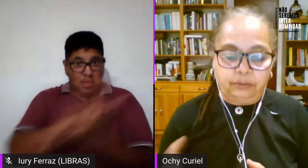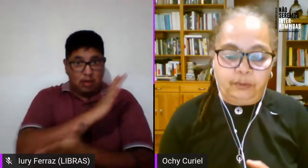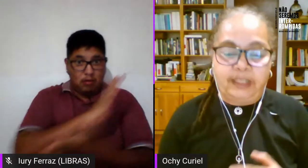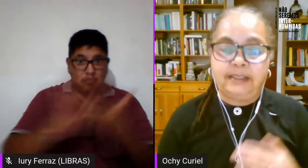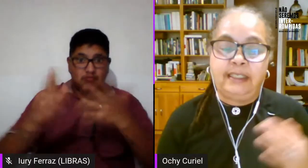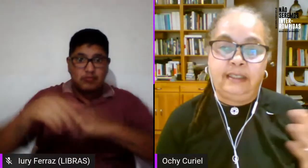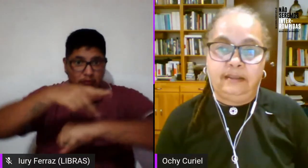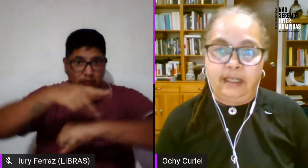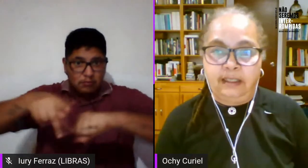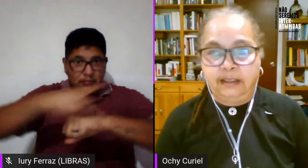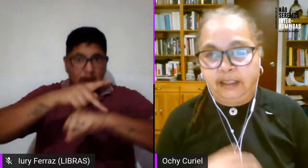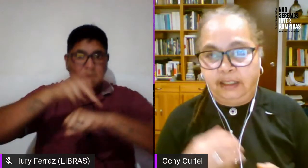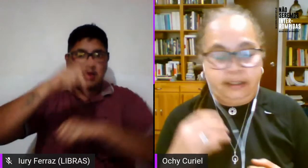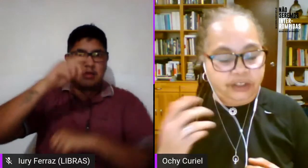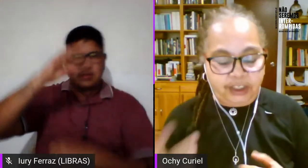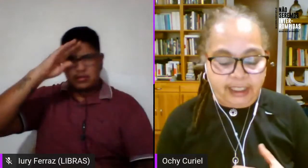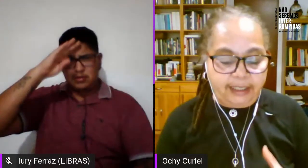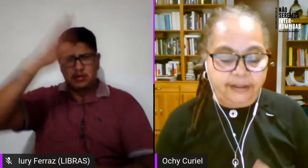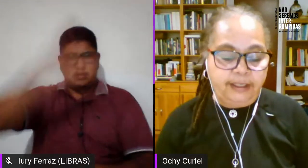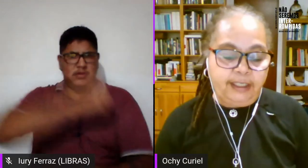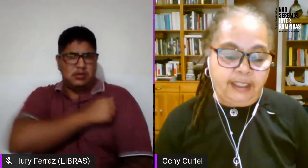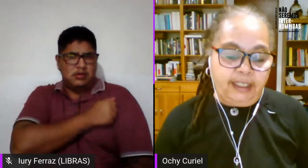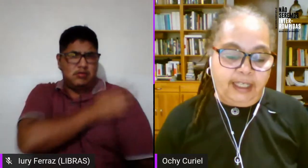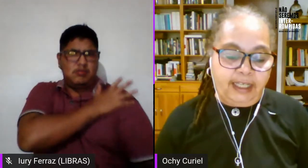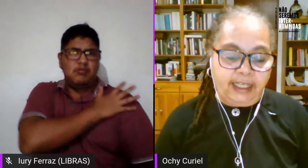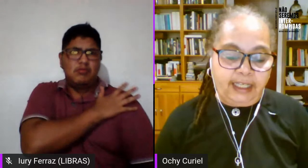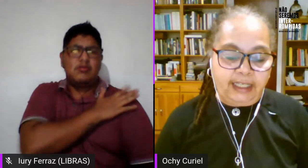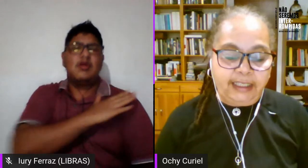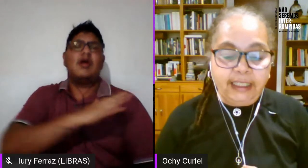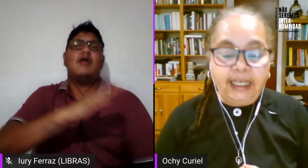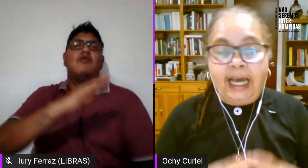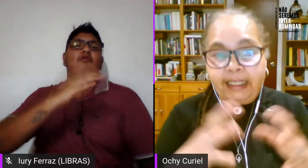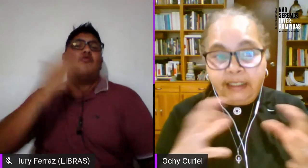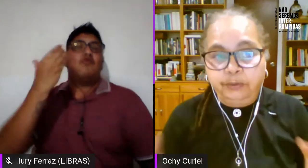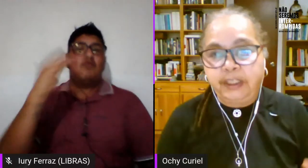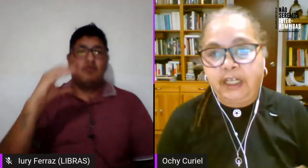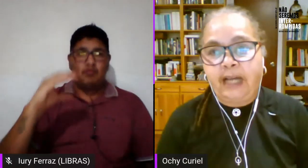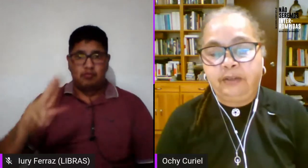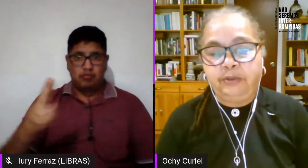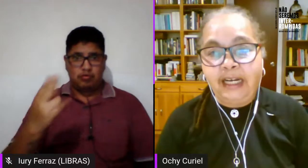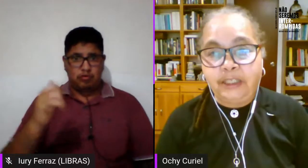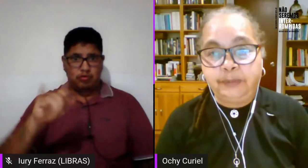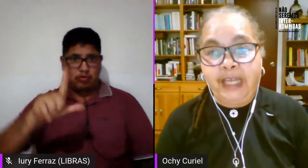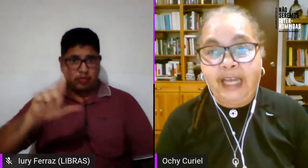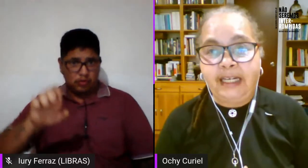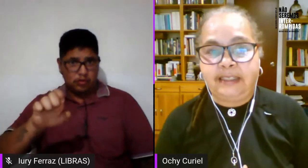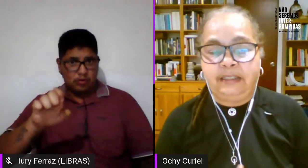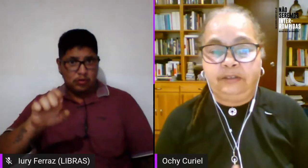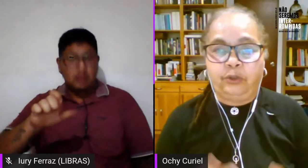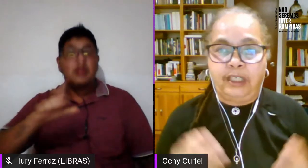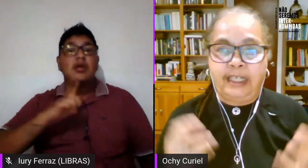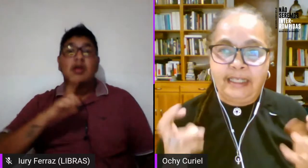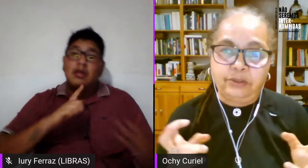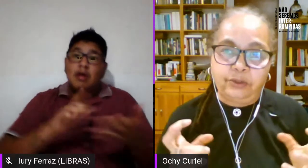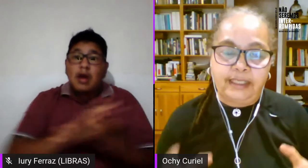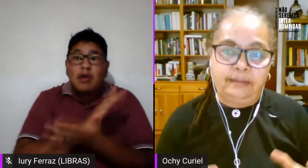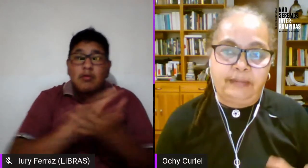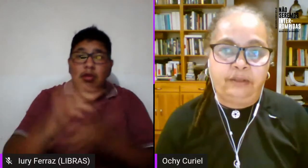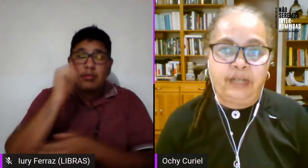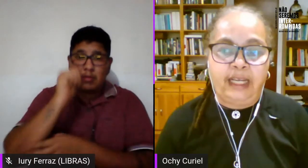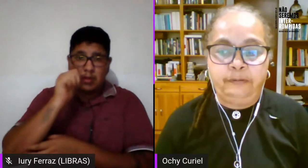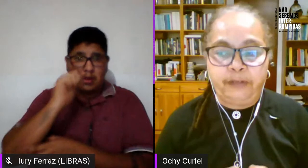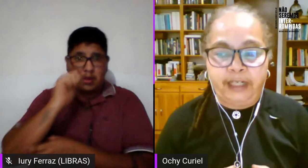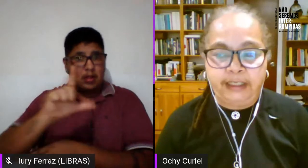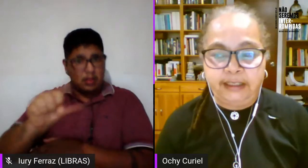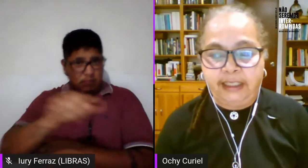dictadura como Brasil Chile e aí se ubicavam algumas lesbianas dentro de isso que